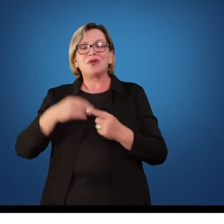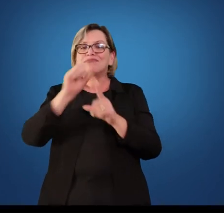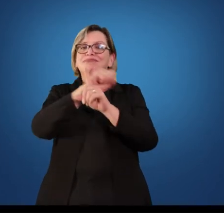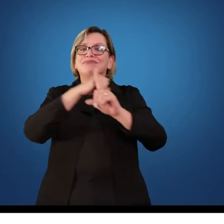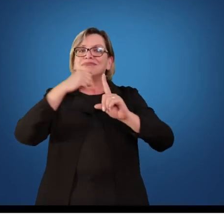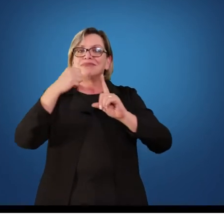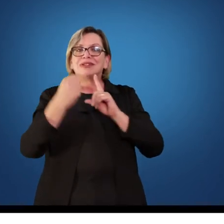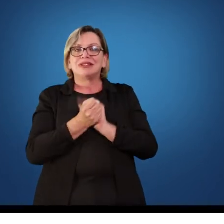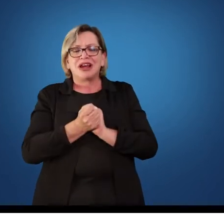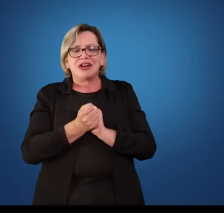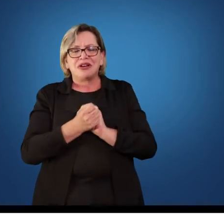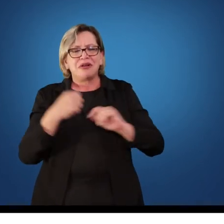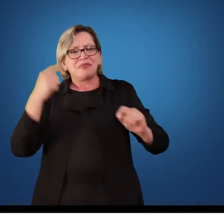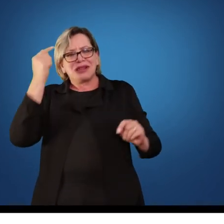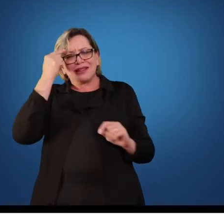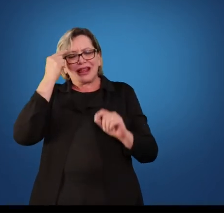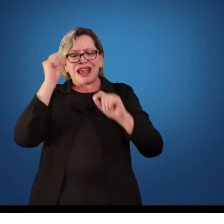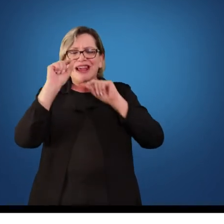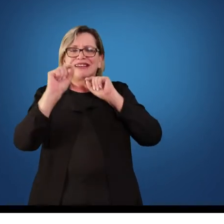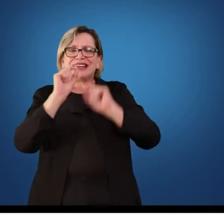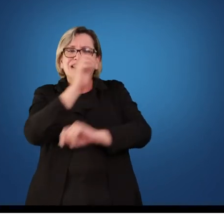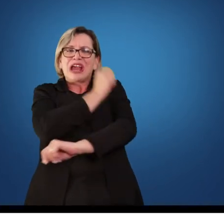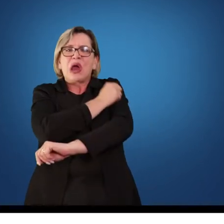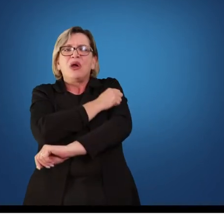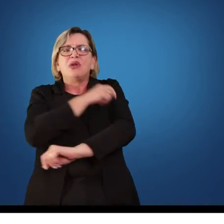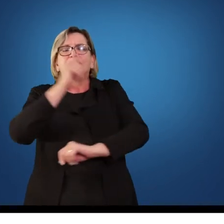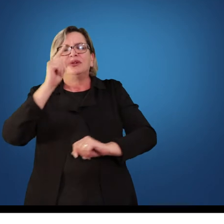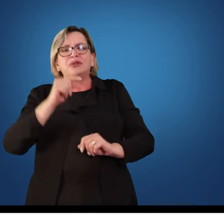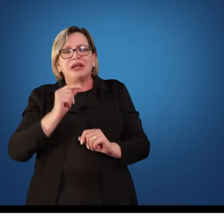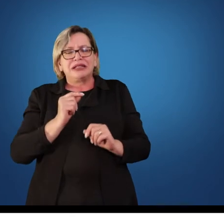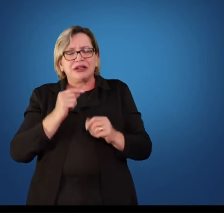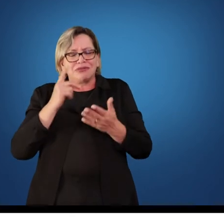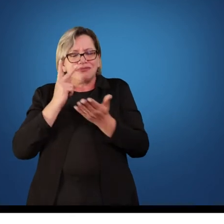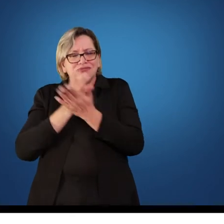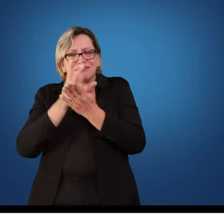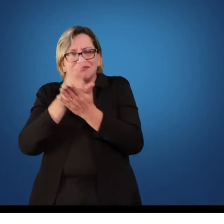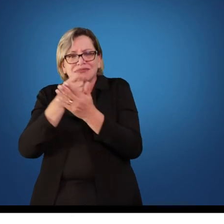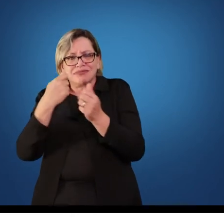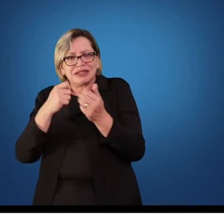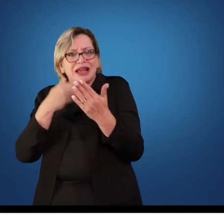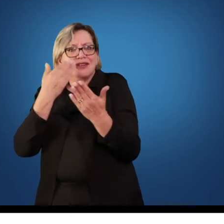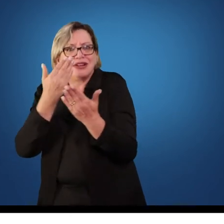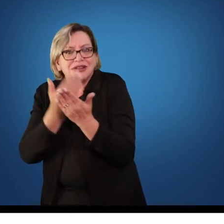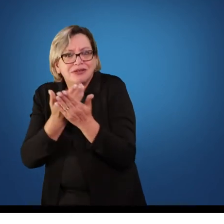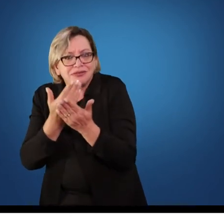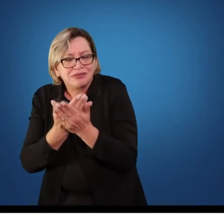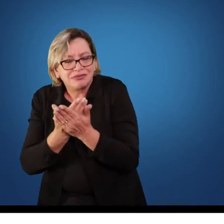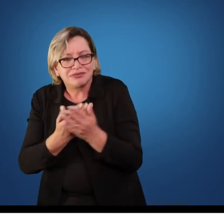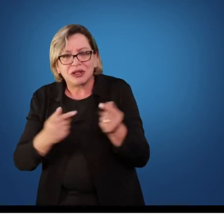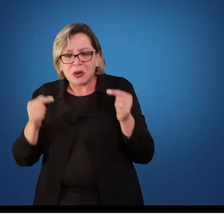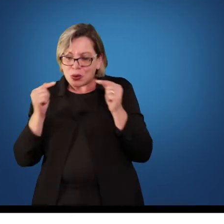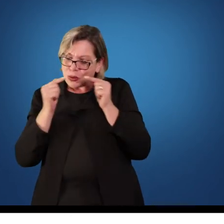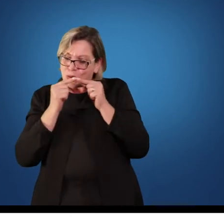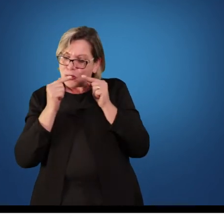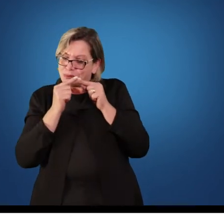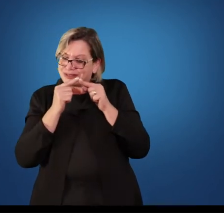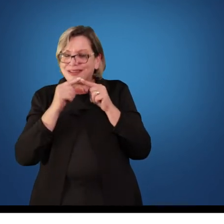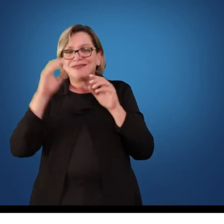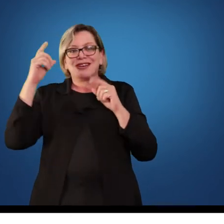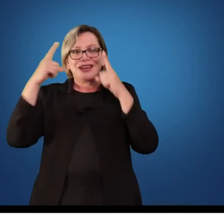Então, as leituras começaram também a ser mais profundas, no sentido das ciências sociais. Nós deixamos um pouco o esporte,